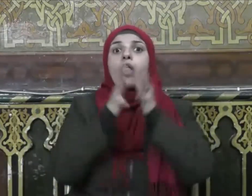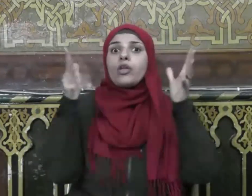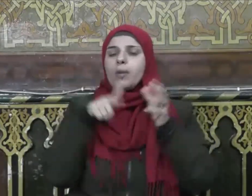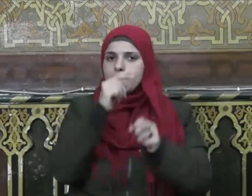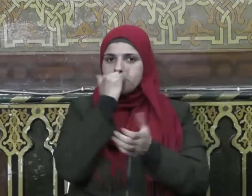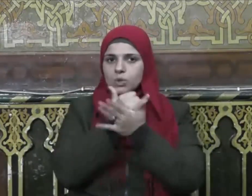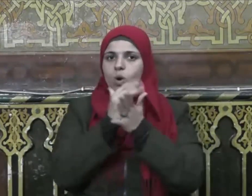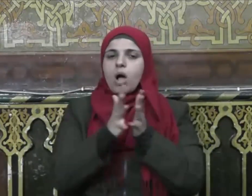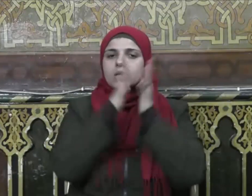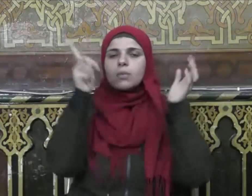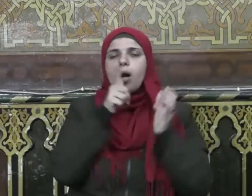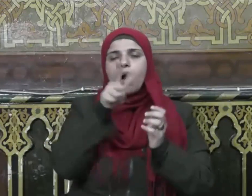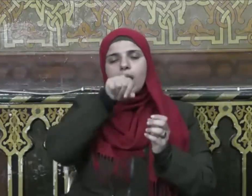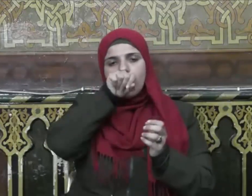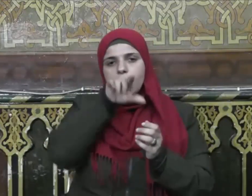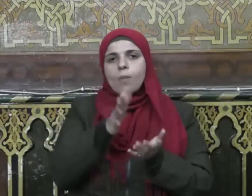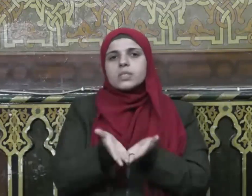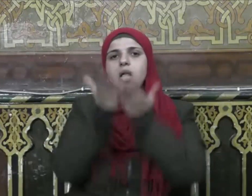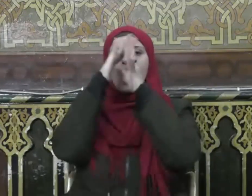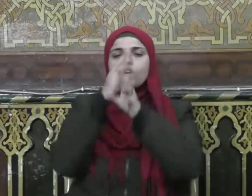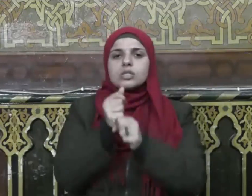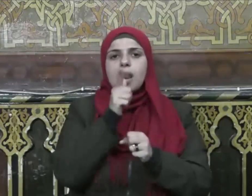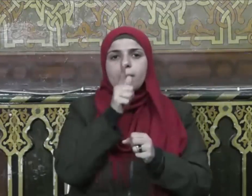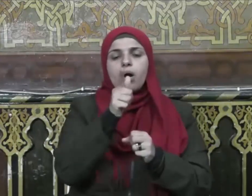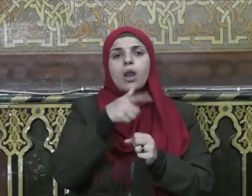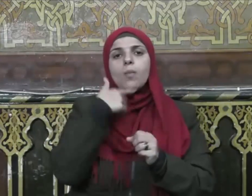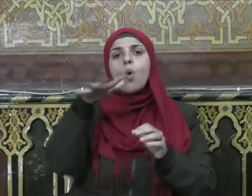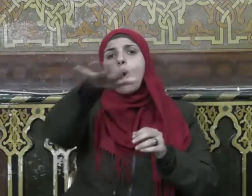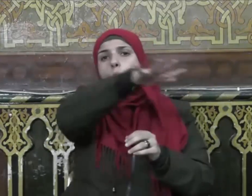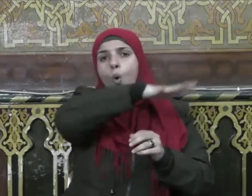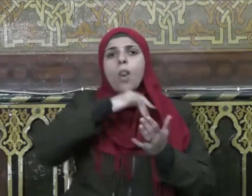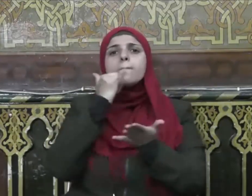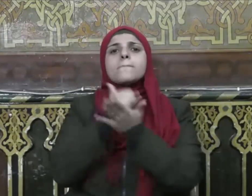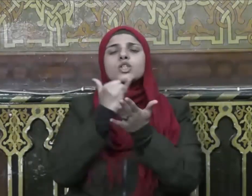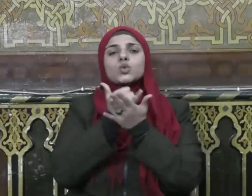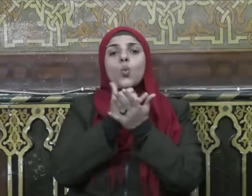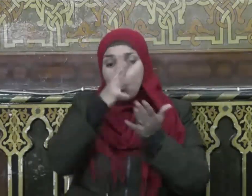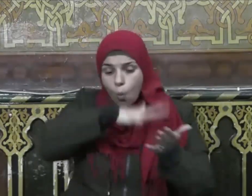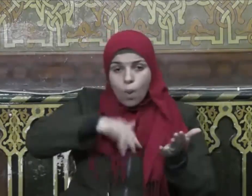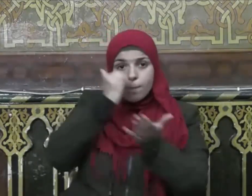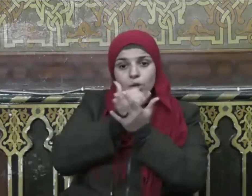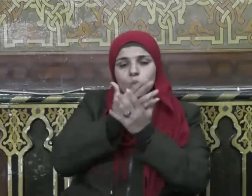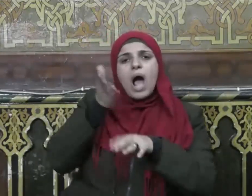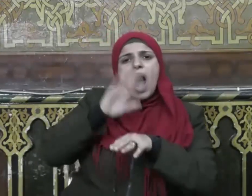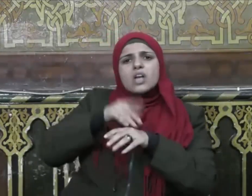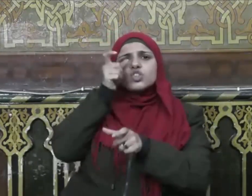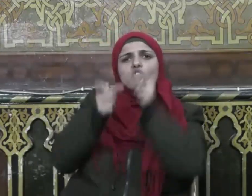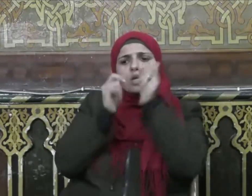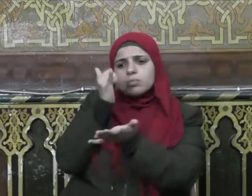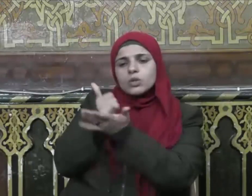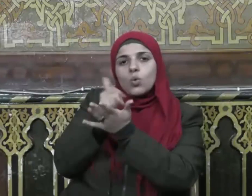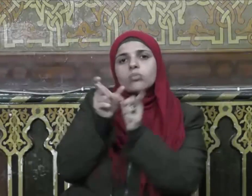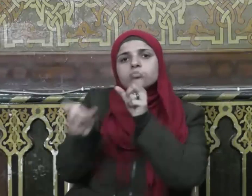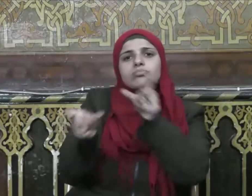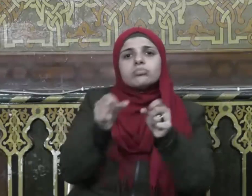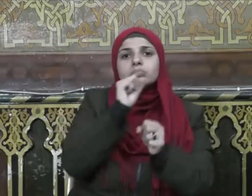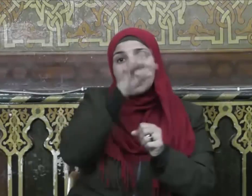قال صلى الله عليه وسلم كلكم راع وكلكم مسؤول عن رعيته الإمام